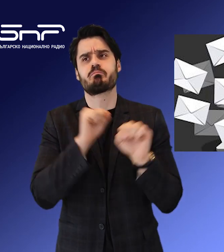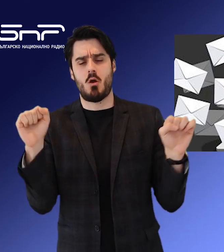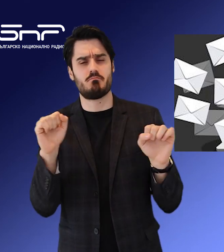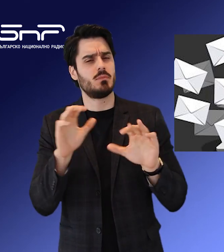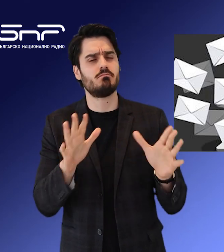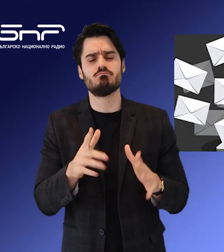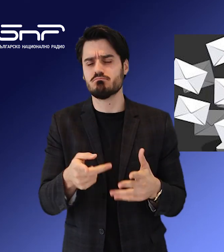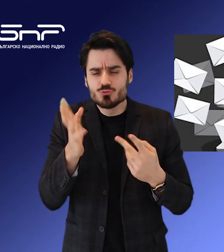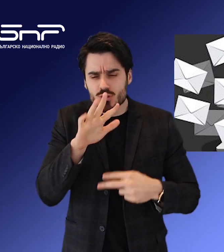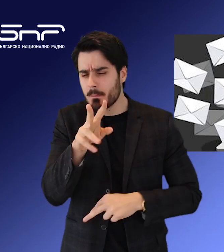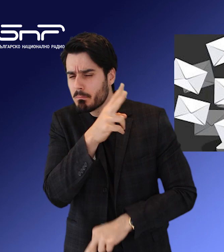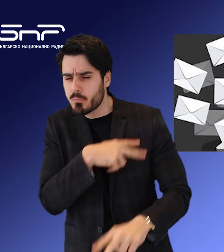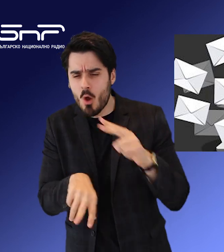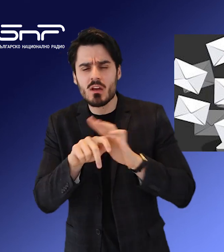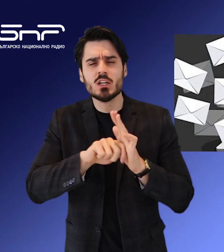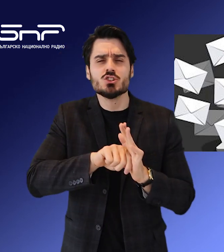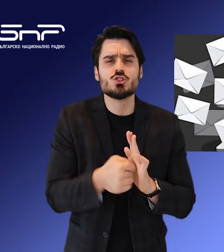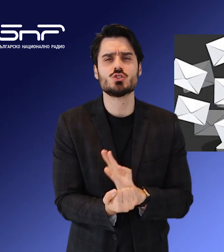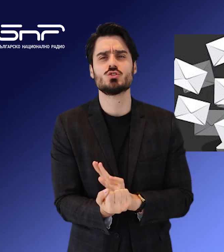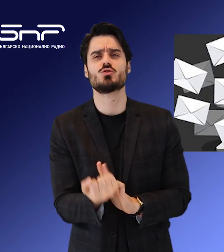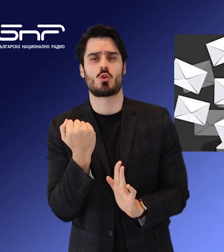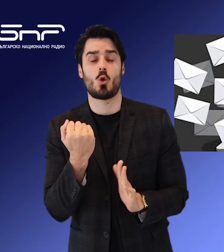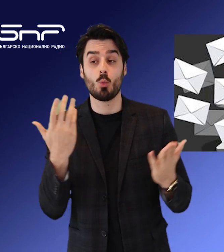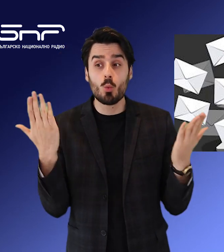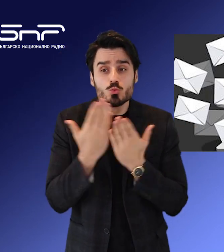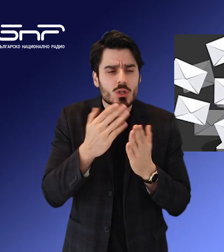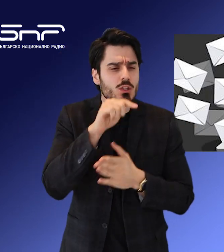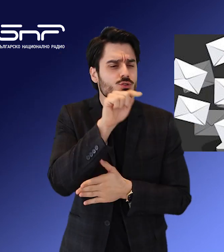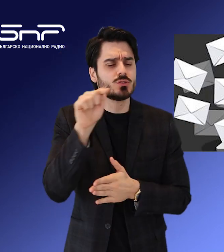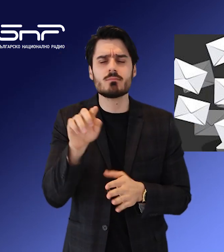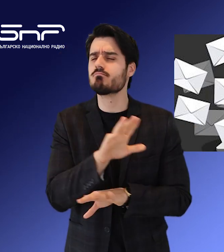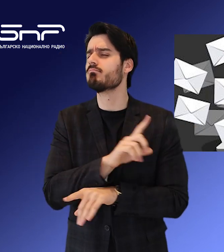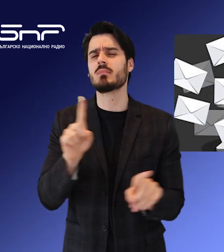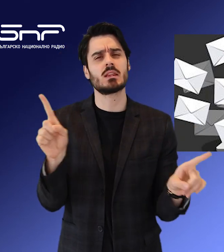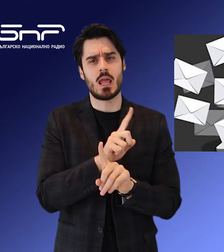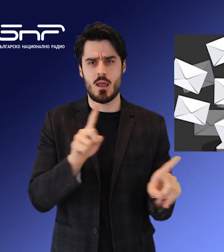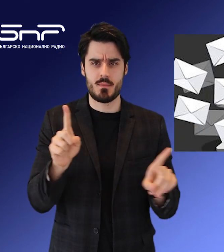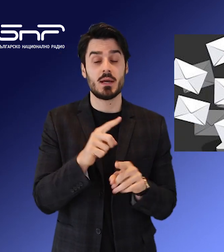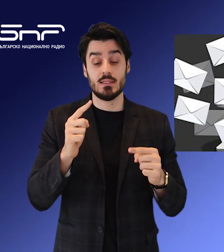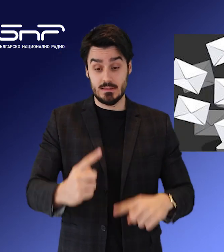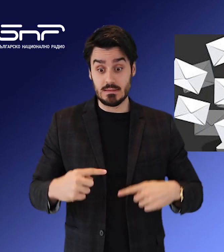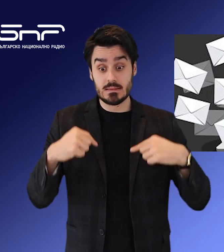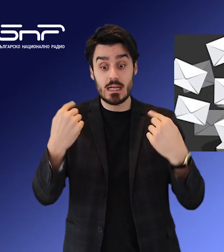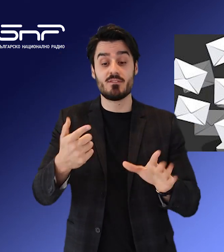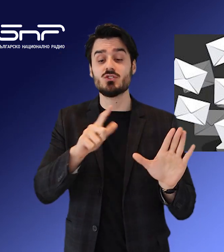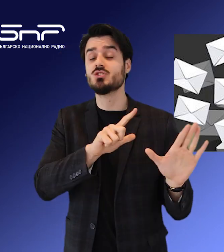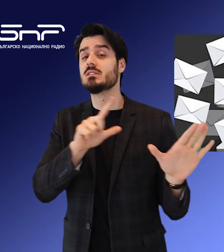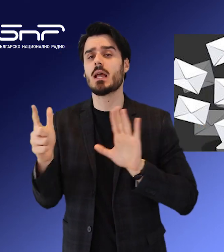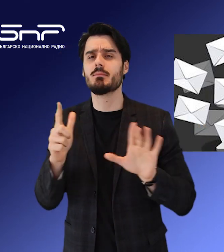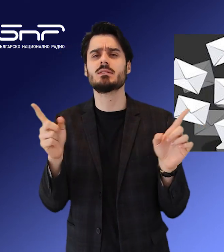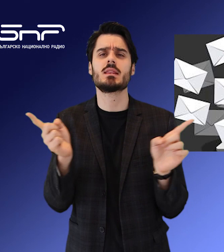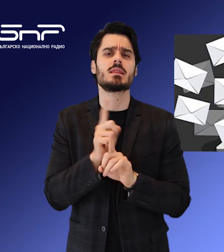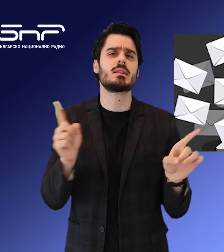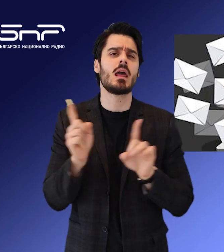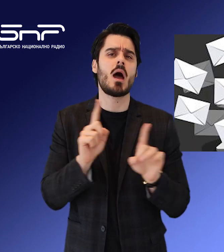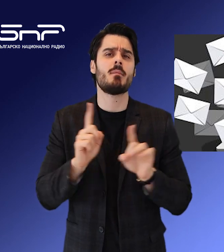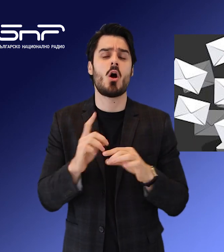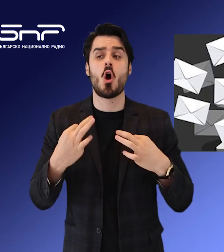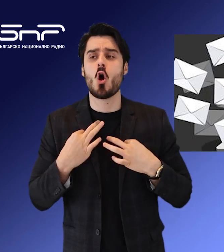дали отправени бомбени заплахи към училища са реални. Така че по думите, може от следващата седмица няма да се стига и до освобождаване